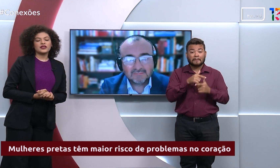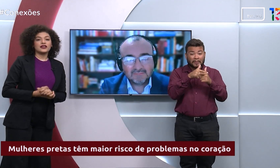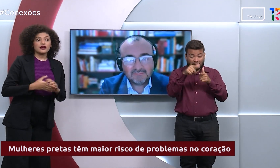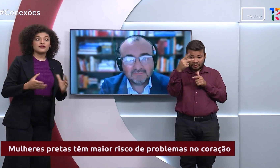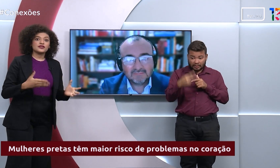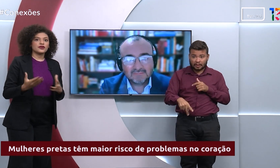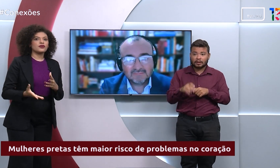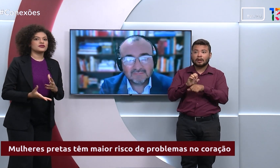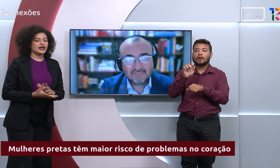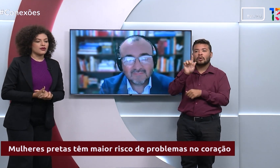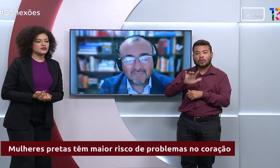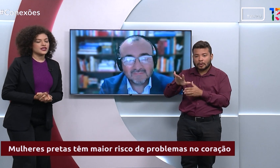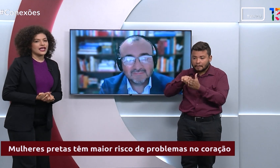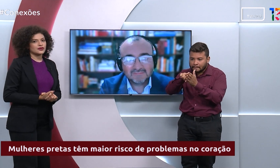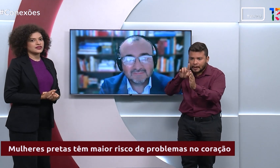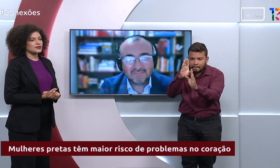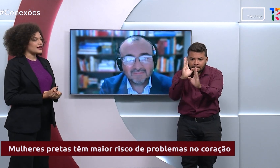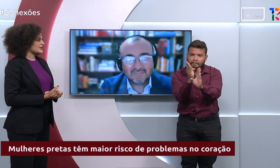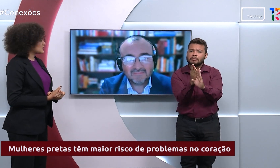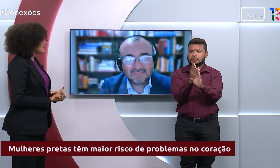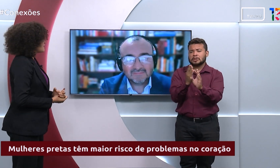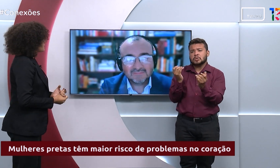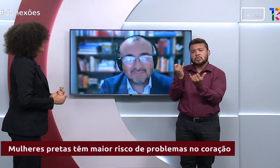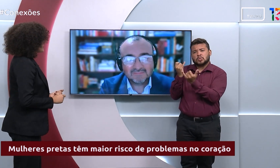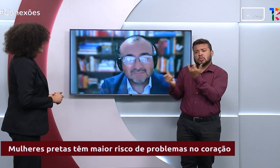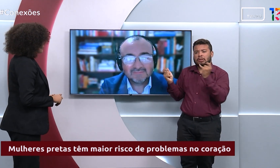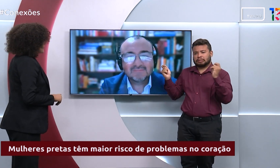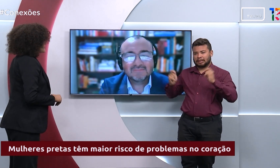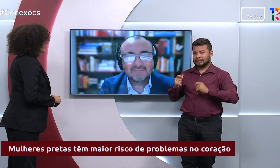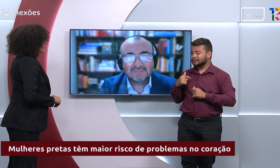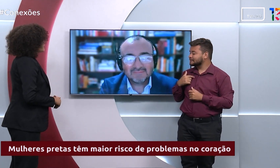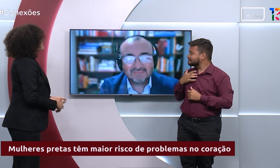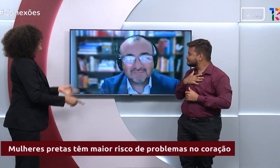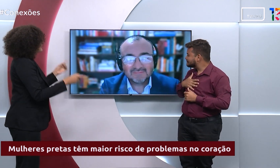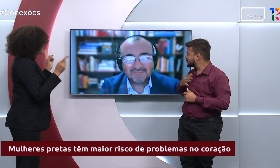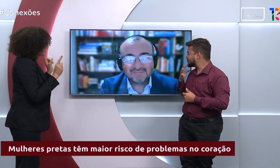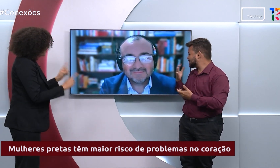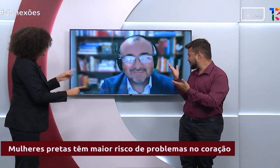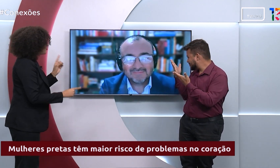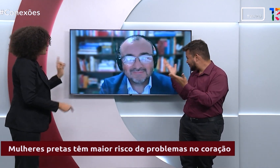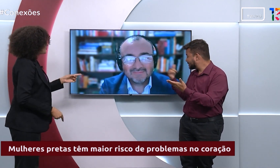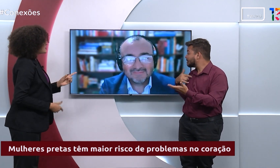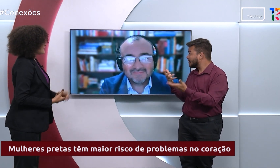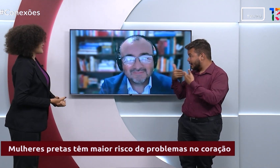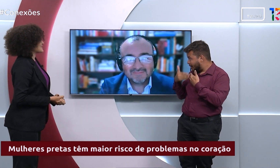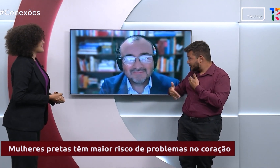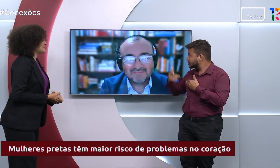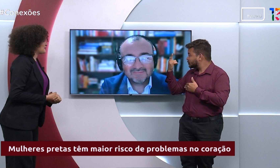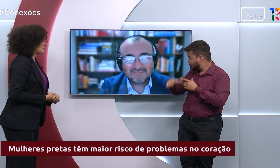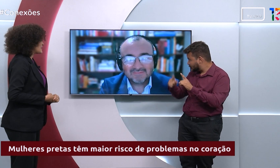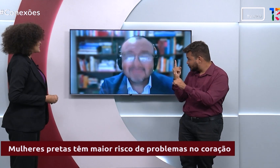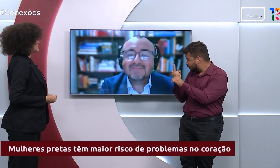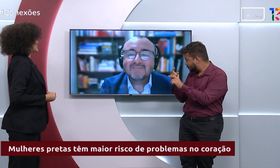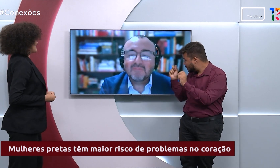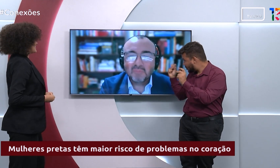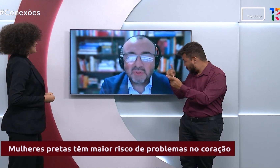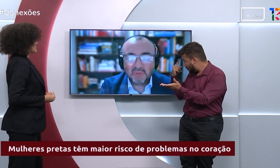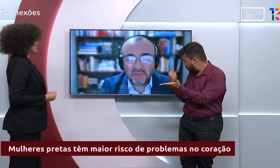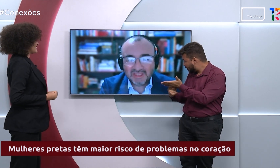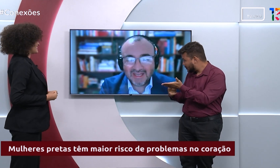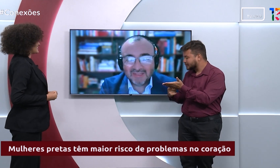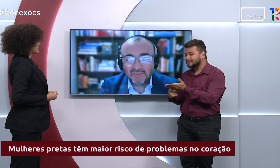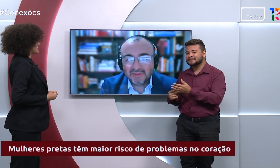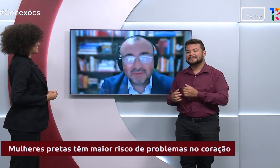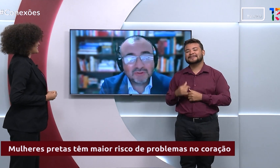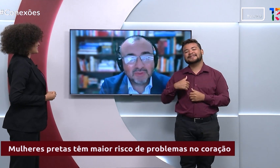também vão, talvez, vão encontrar um cenário semelhante. Foi um prazer conhecê-lo, quero que volte mais vezes, tá bem? Muito